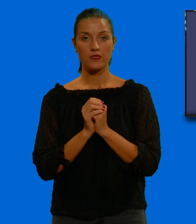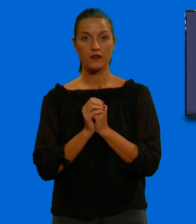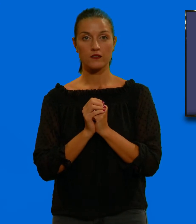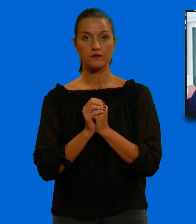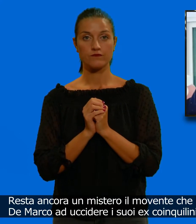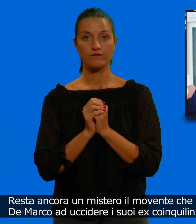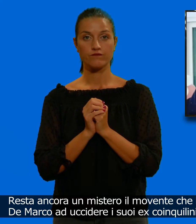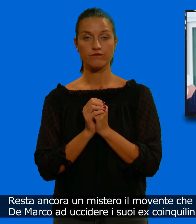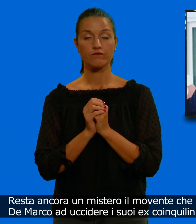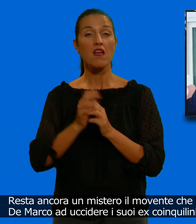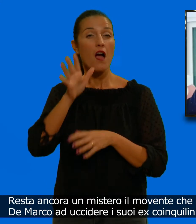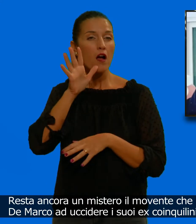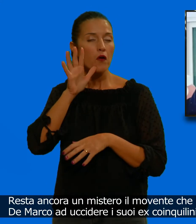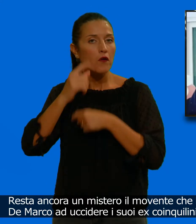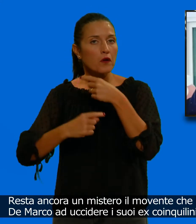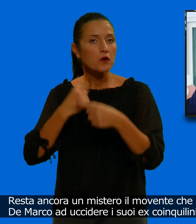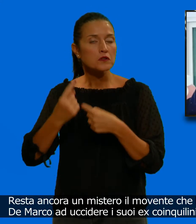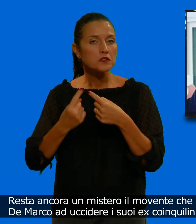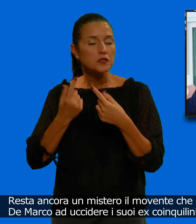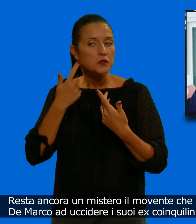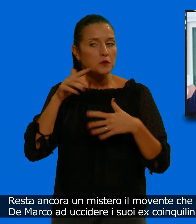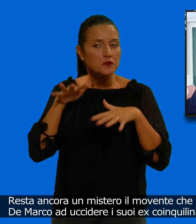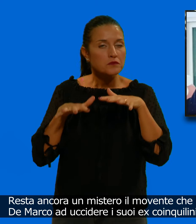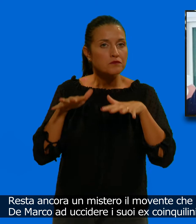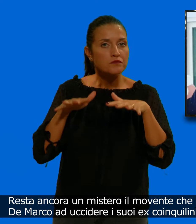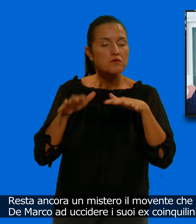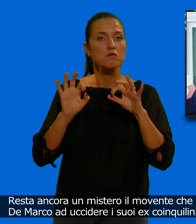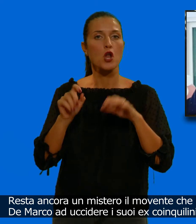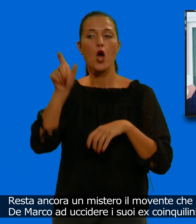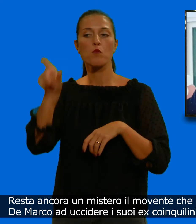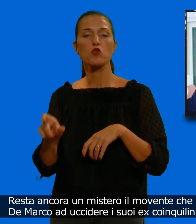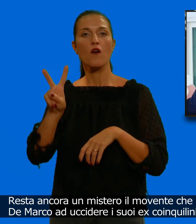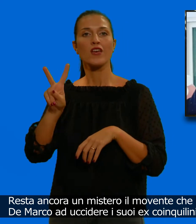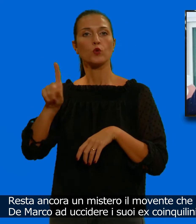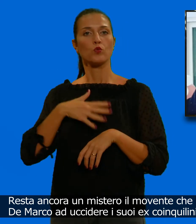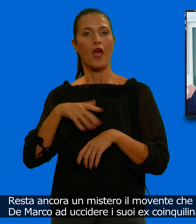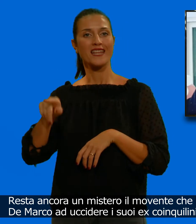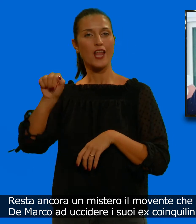Resta ancora un mistero il movente che ha spinto il 21enne Antonio De Marco